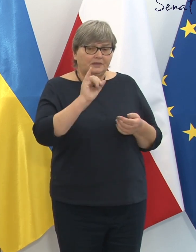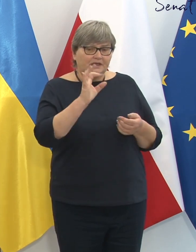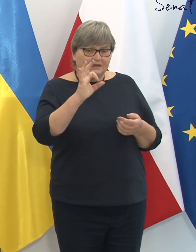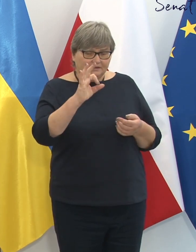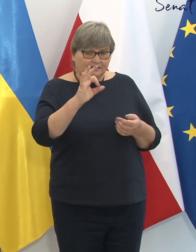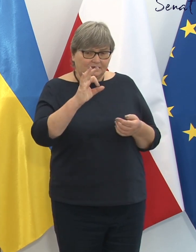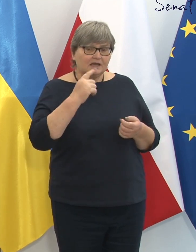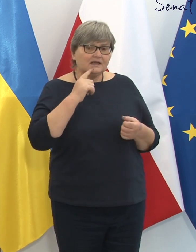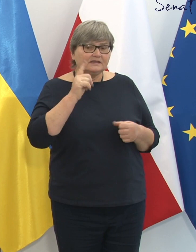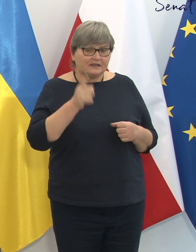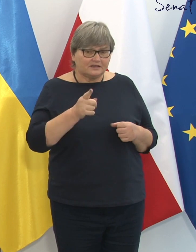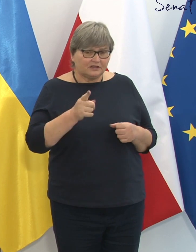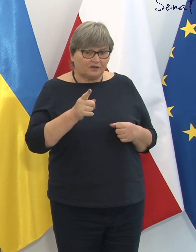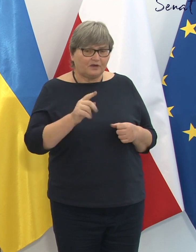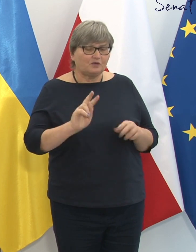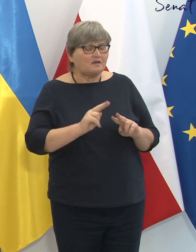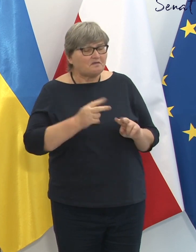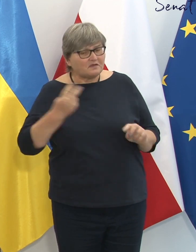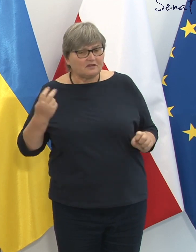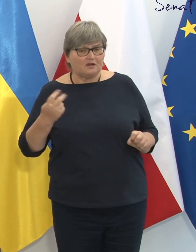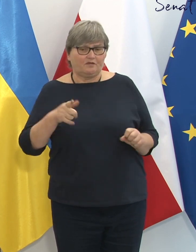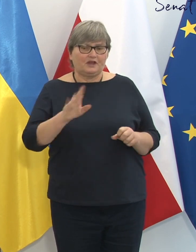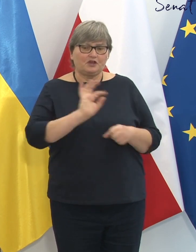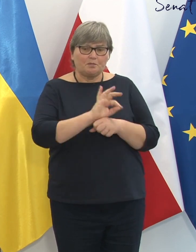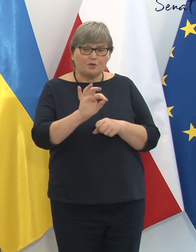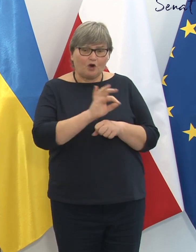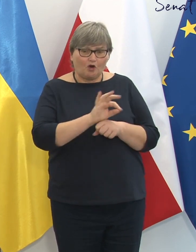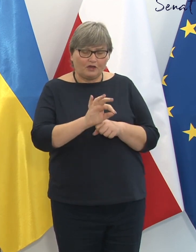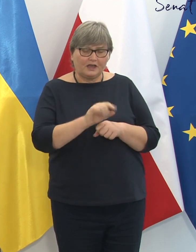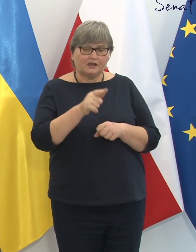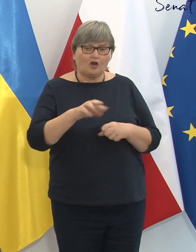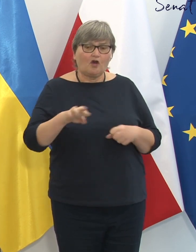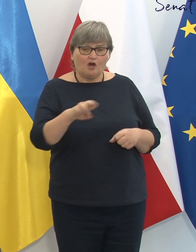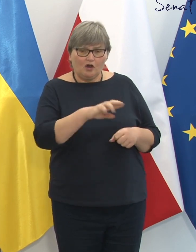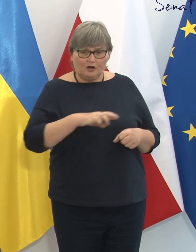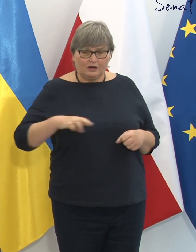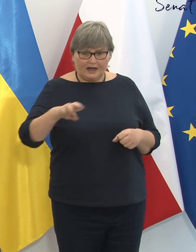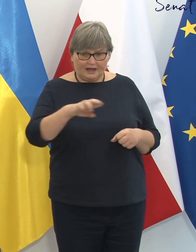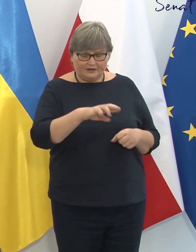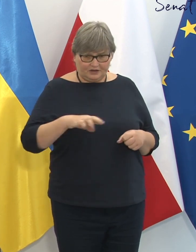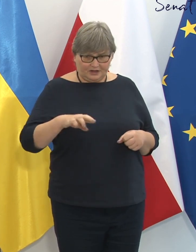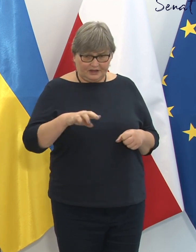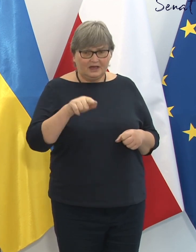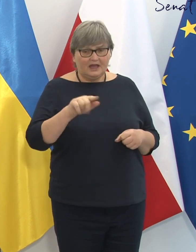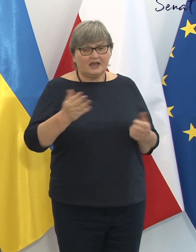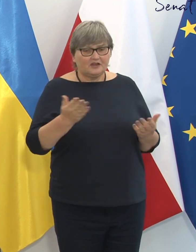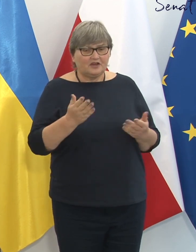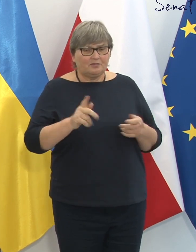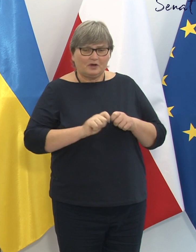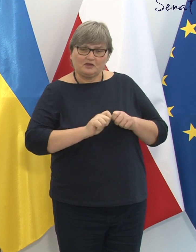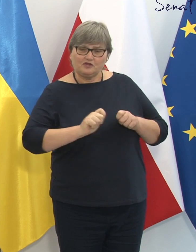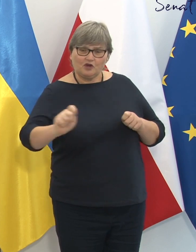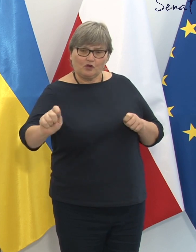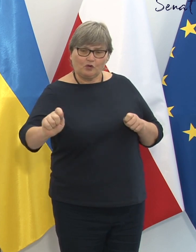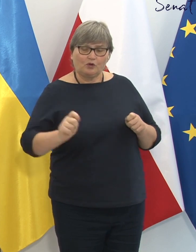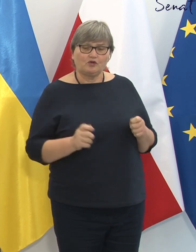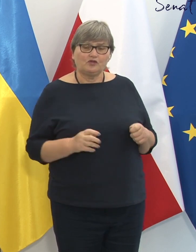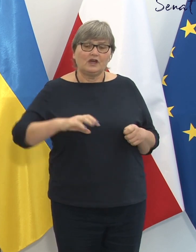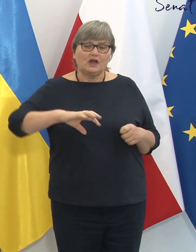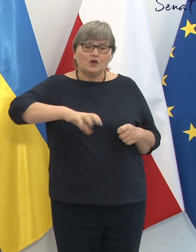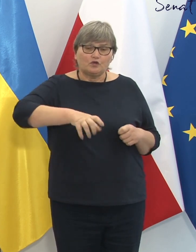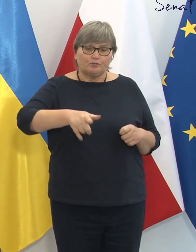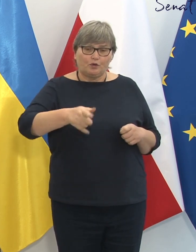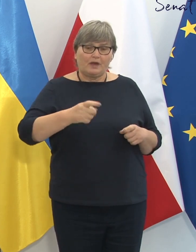o tej Radzie, która miała zapewnić ciągłeś spółkach Skarbu Państwa, tych najbardziej strategicznych. Chciałem pana marszałka